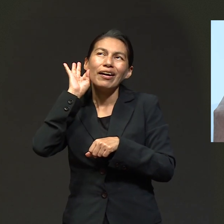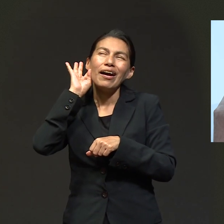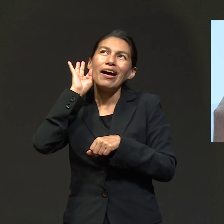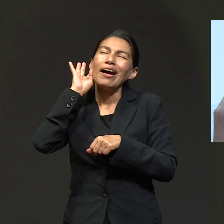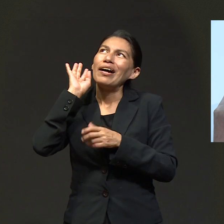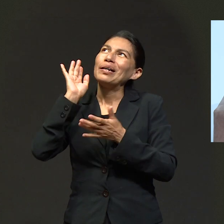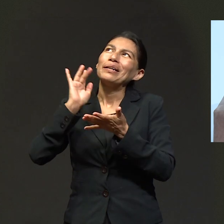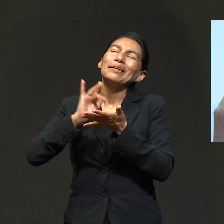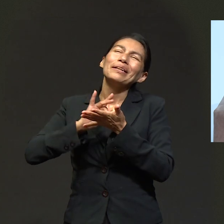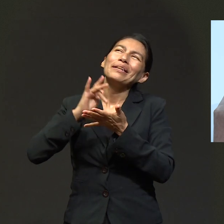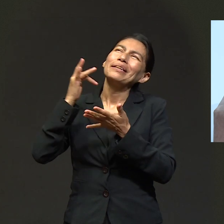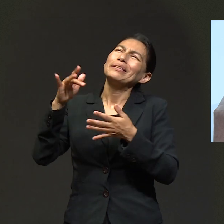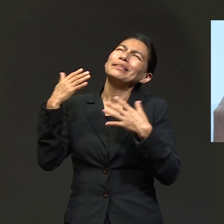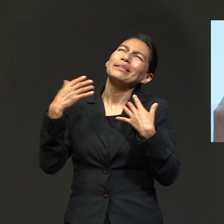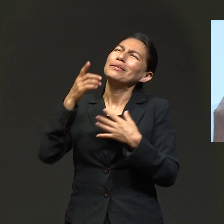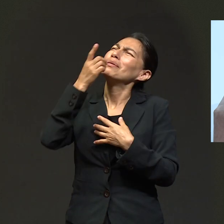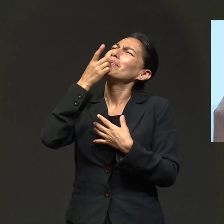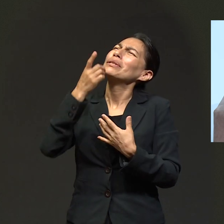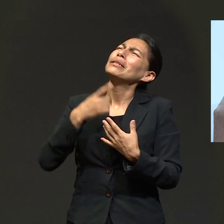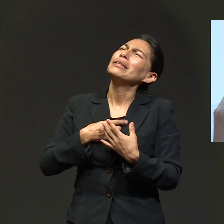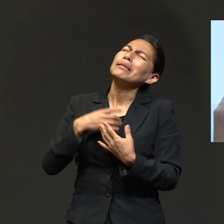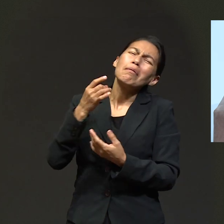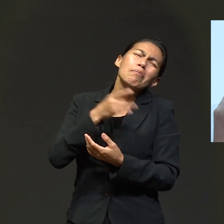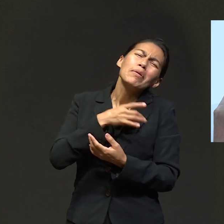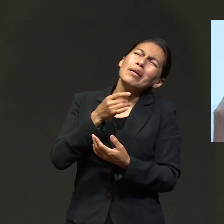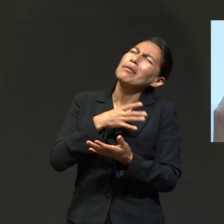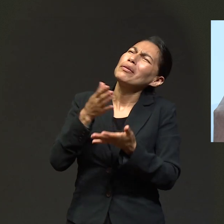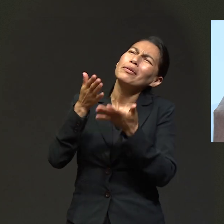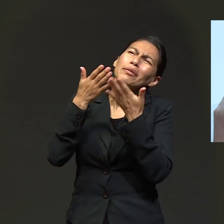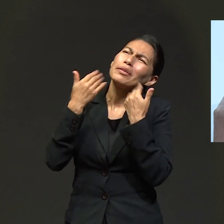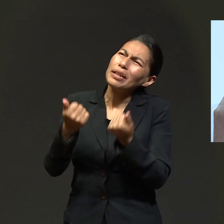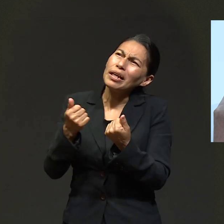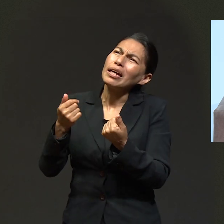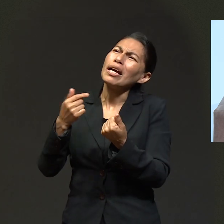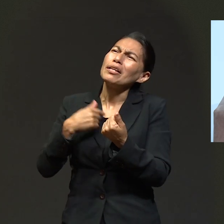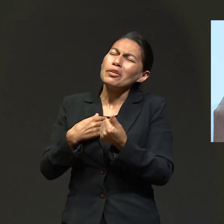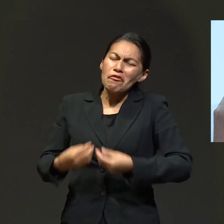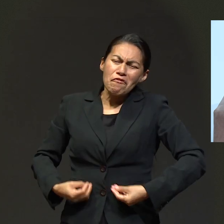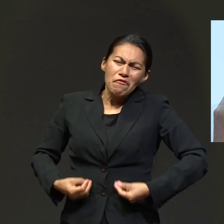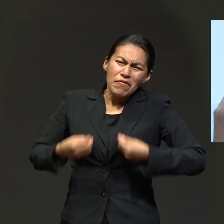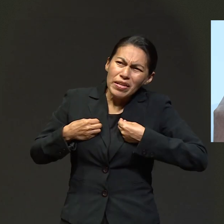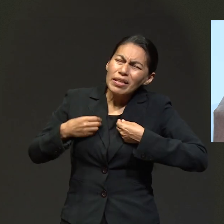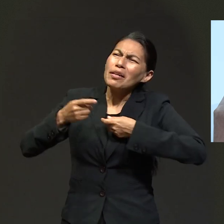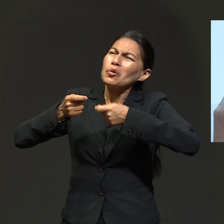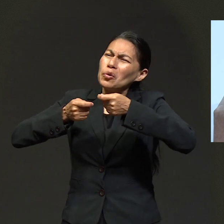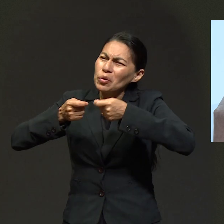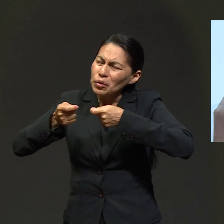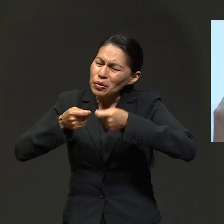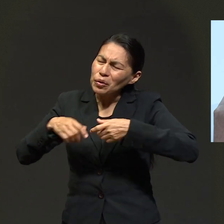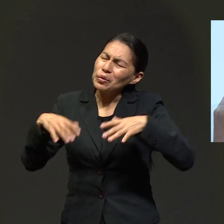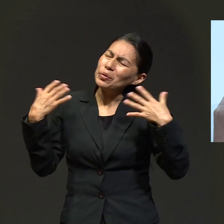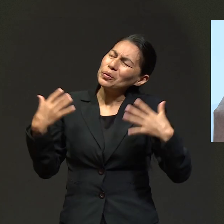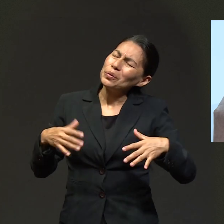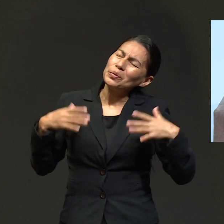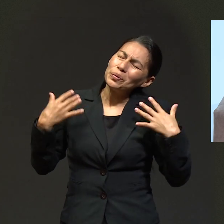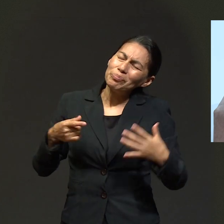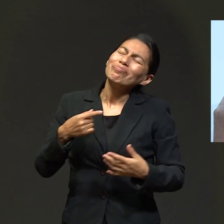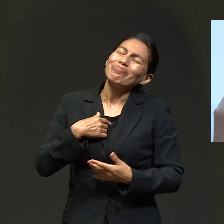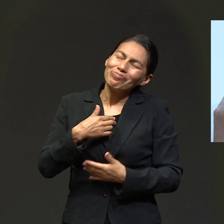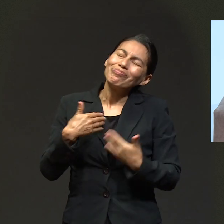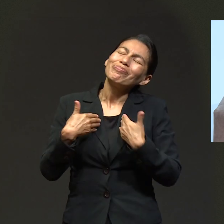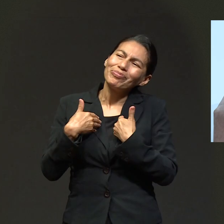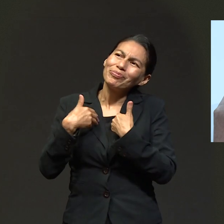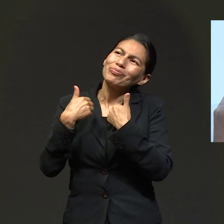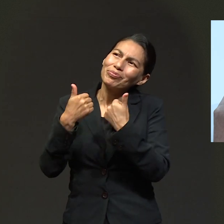Cuando yo escuché eso, yo supe que Dios me estaba diciendo, tú no temas, yo ya estoy en el control de tu vida, porque yo lo entendí.